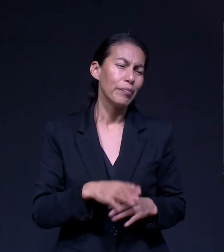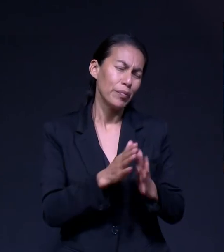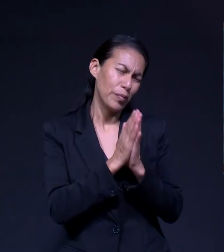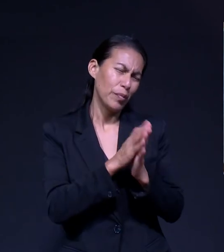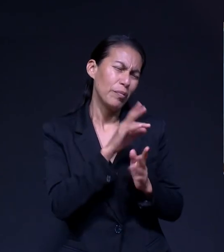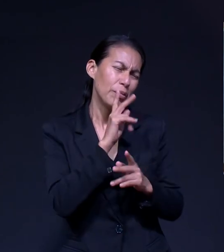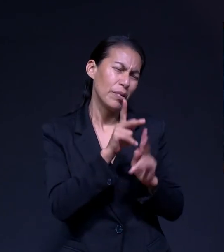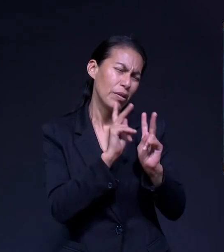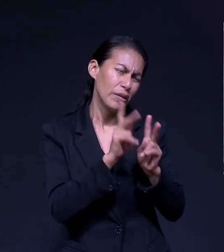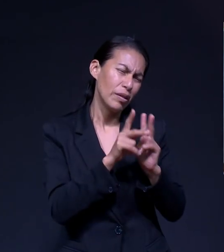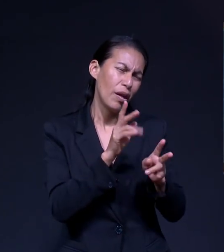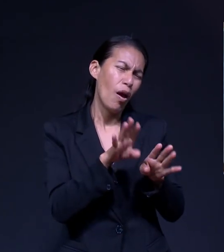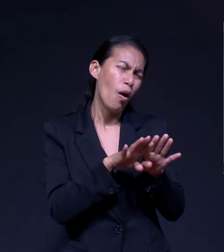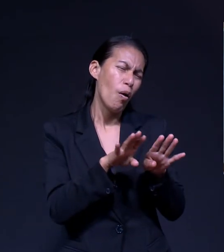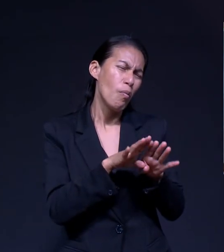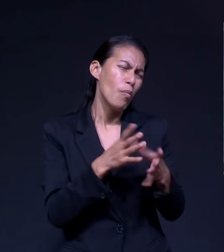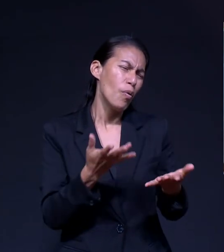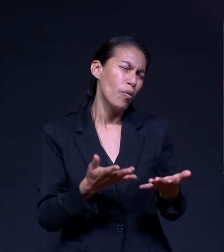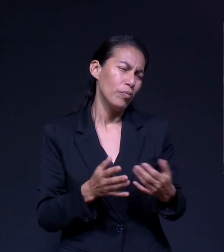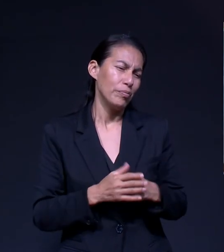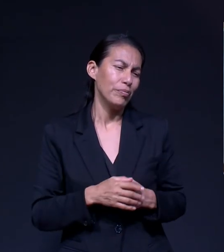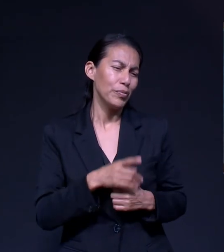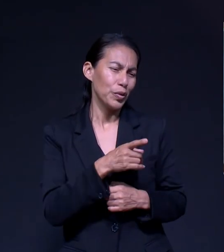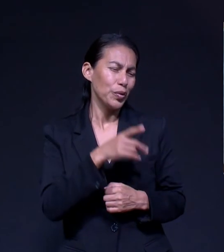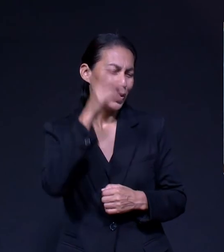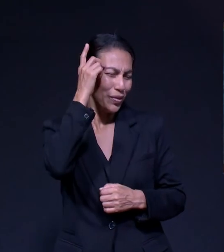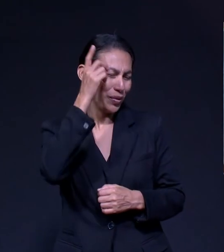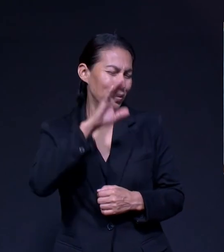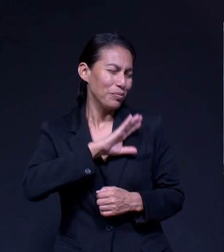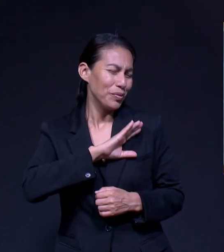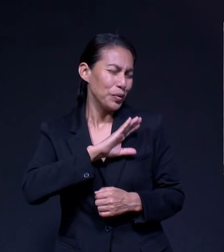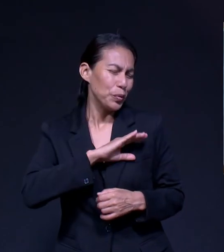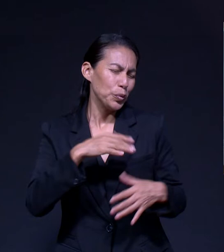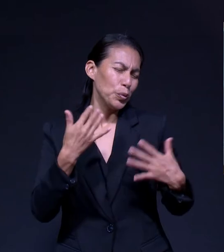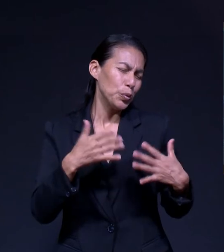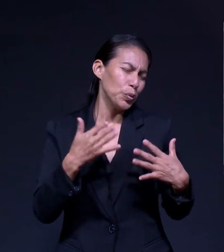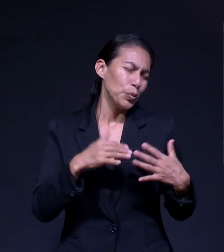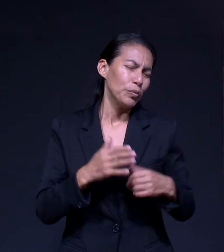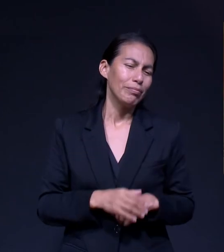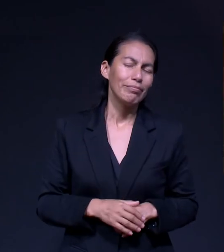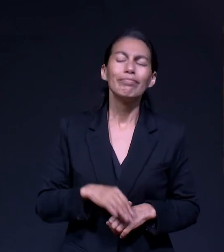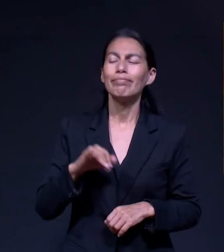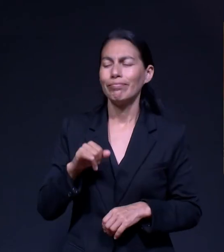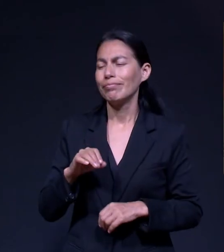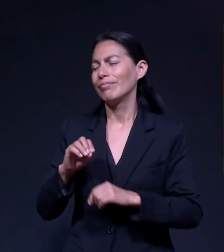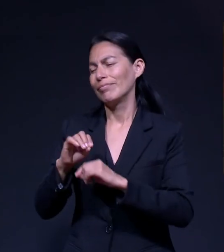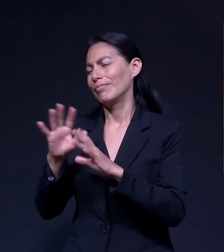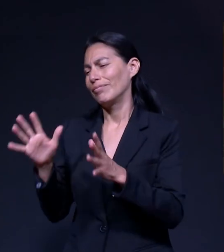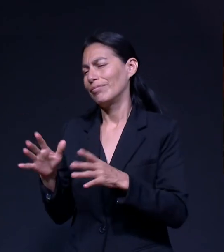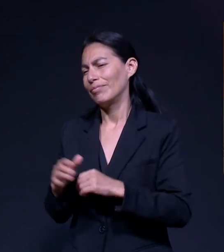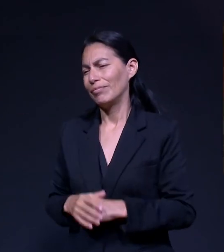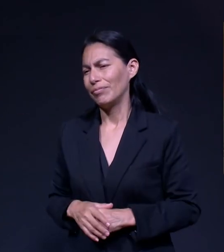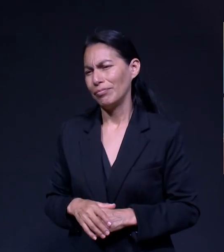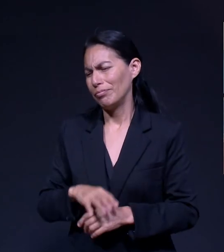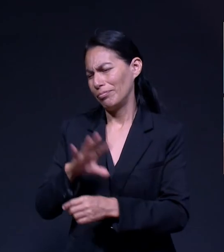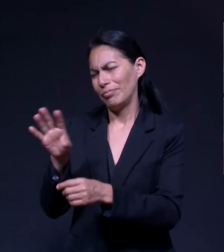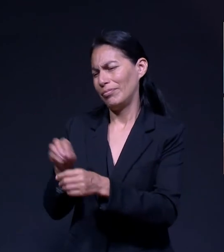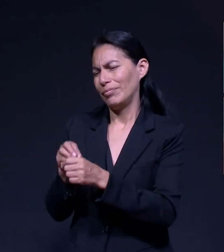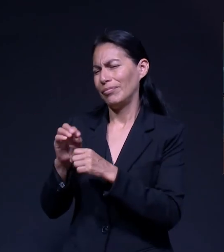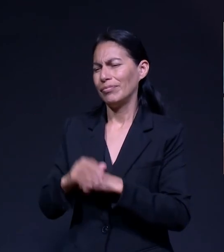Respondido A un Como si Fueras Consentida De Dios Totalmente Porque es tu Padre Celestial De